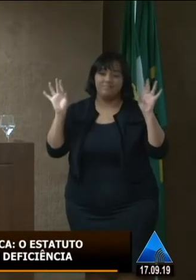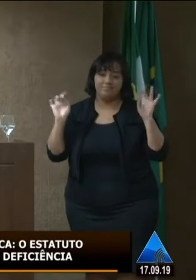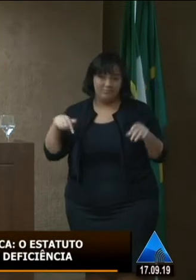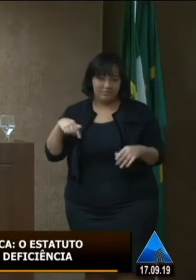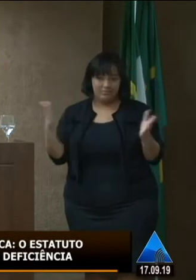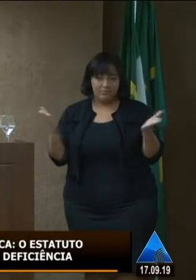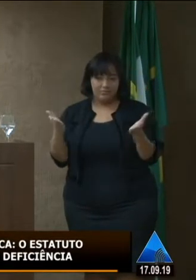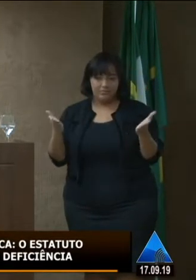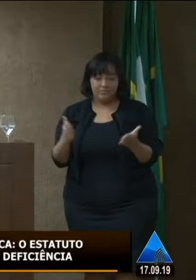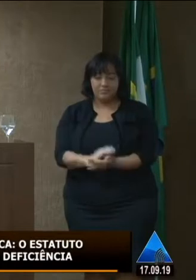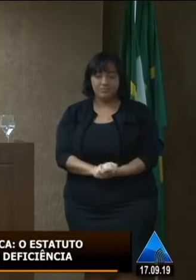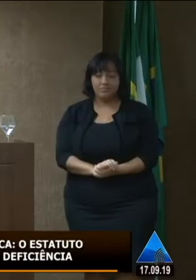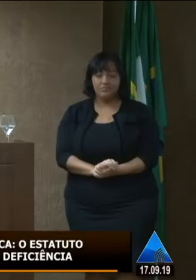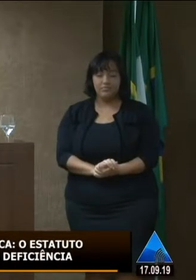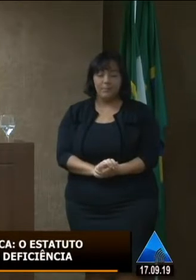é onde